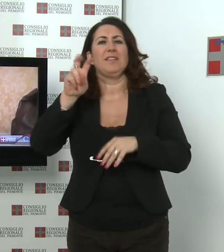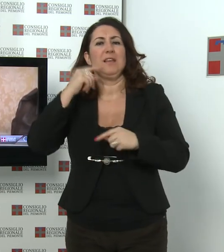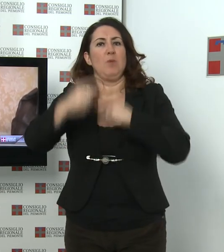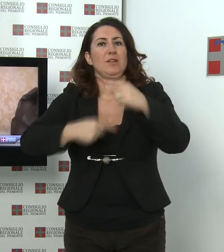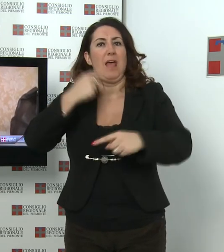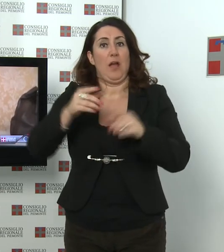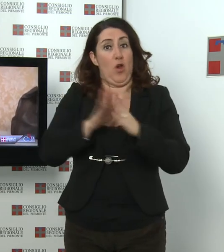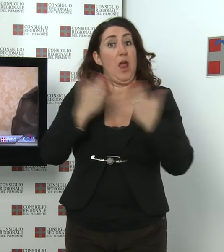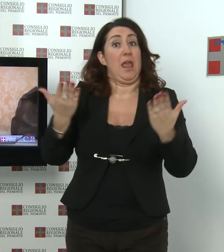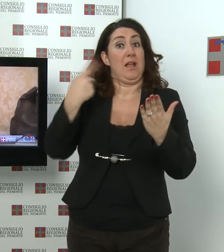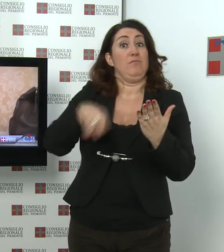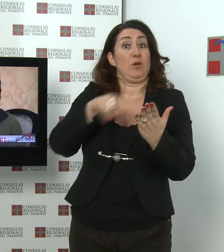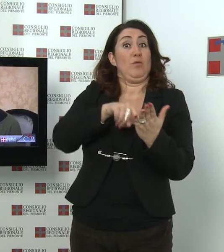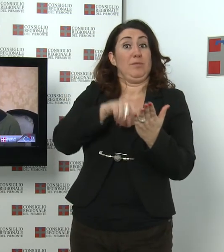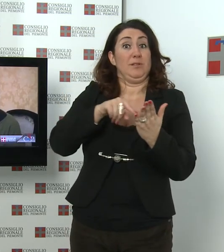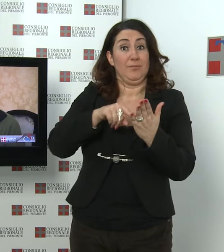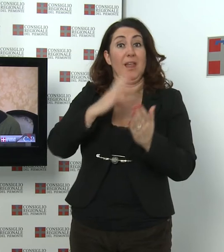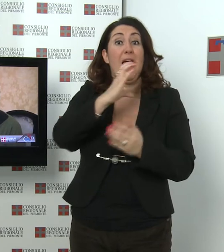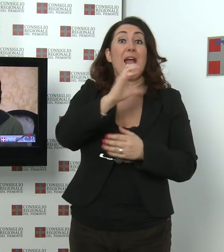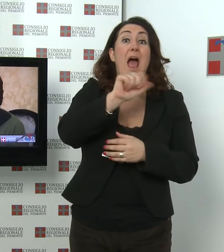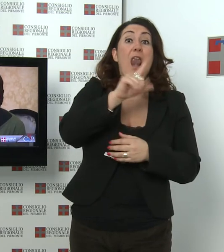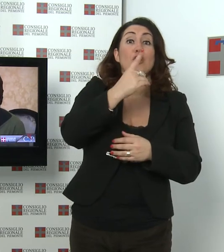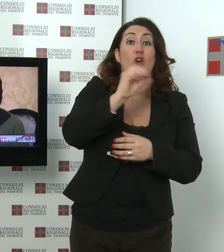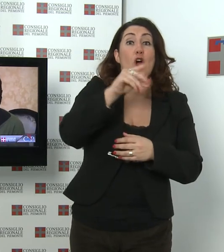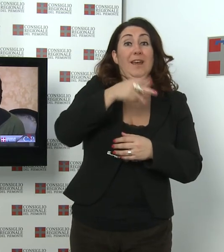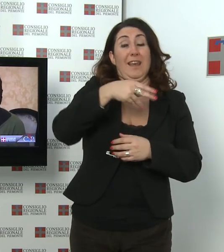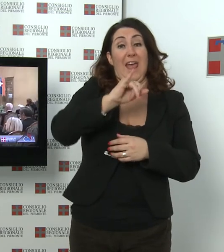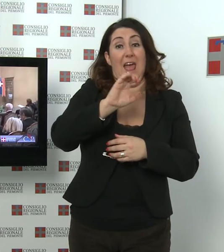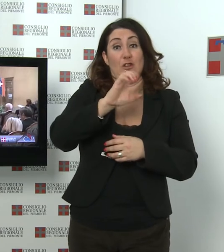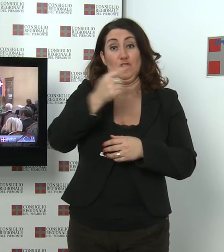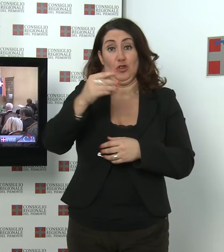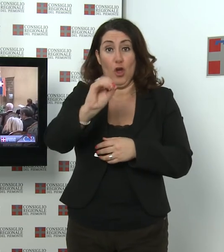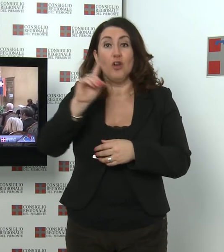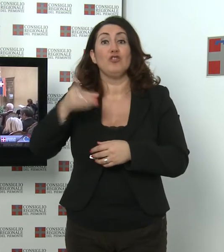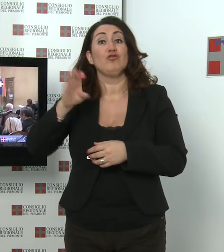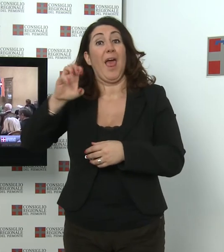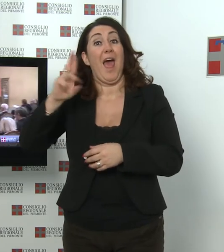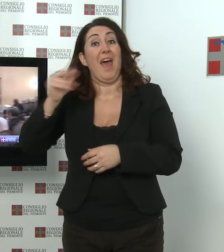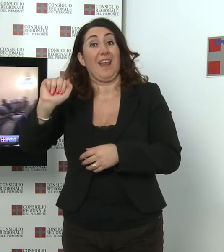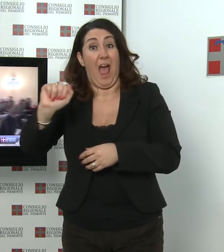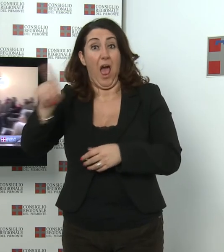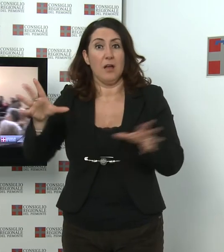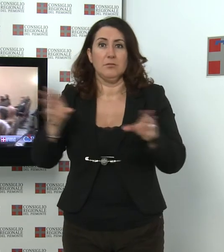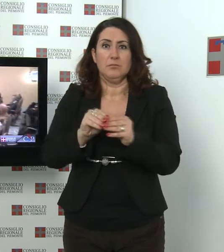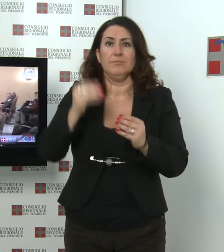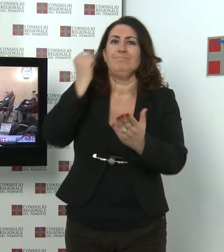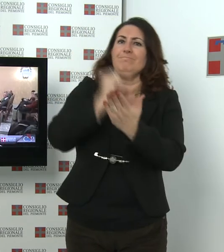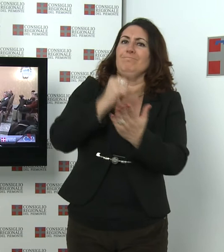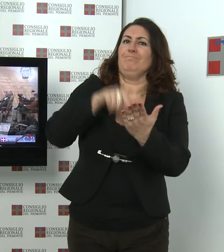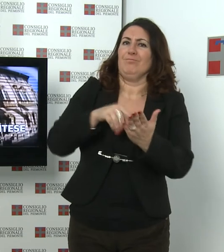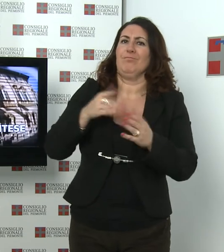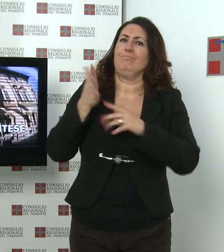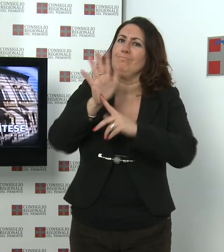volume è curato da Maria Luisa Caldognetto e Bianca Gera, edito dal Centro Studi Piemontesi, presentato a Palazzo Lascaris.